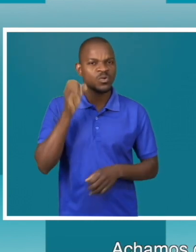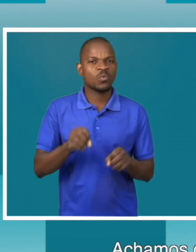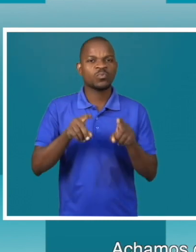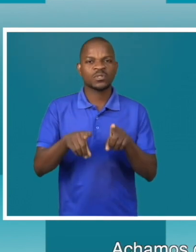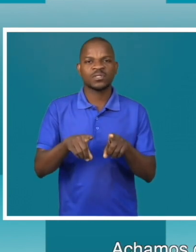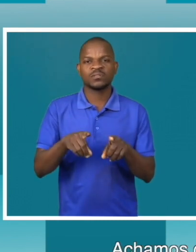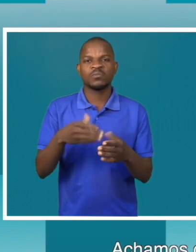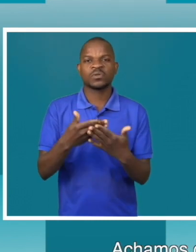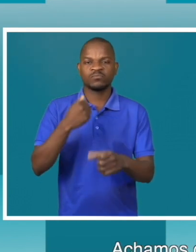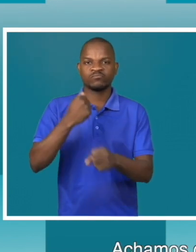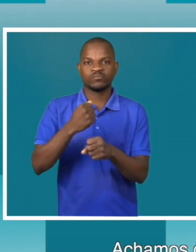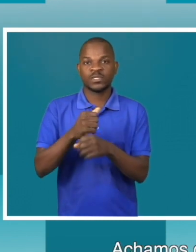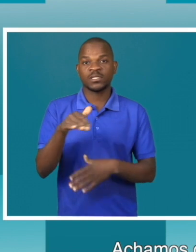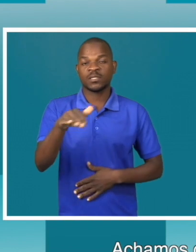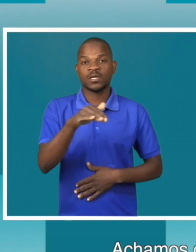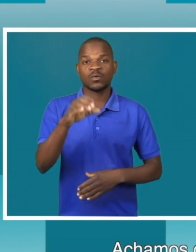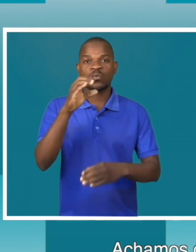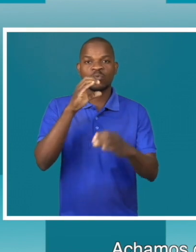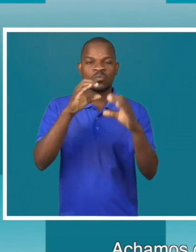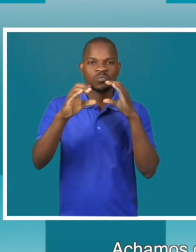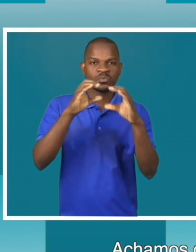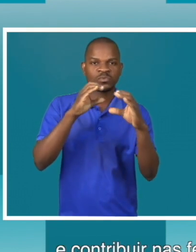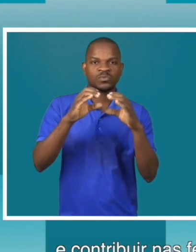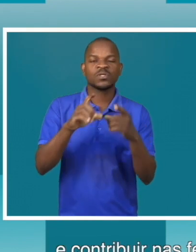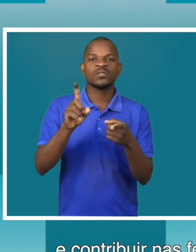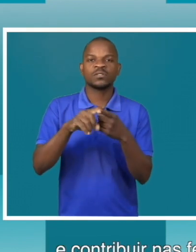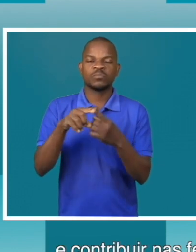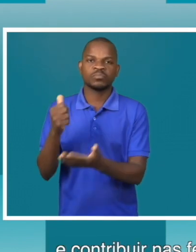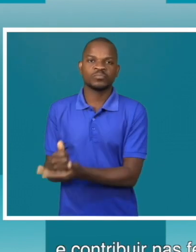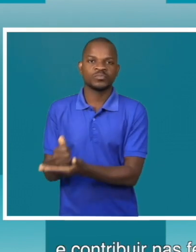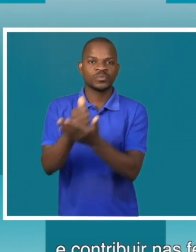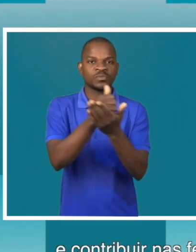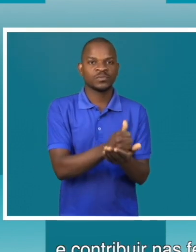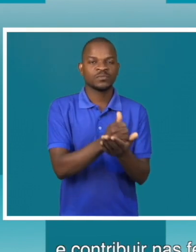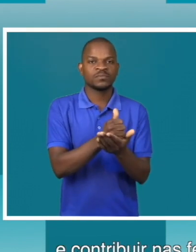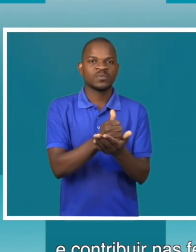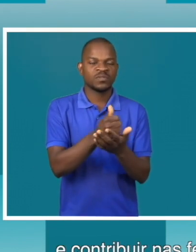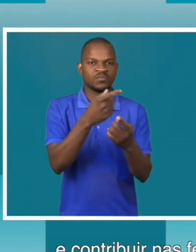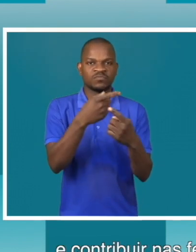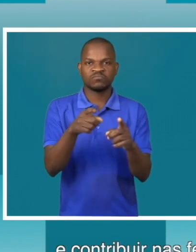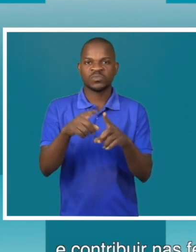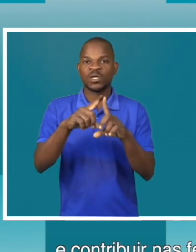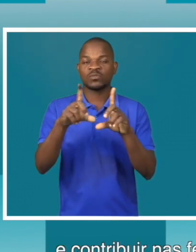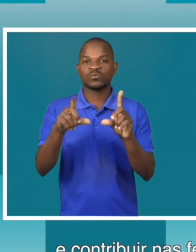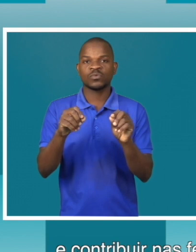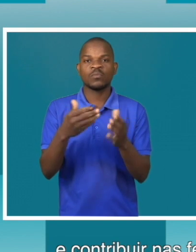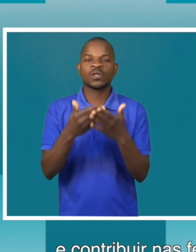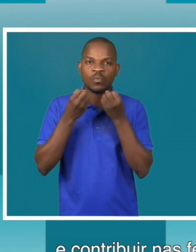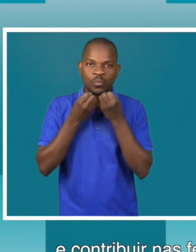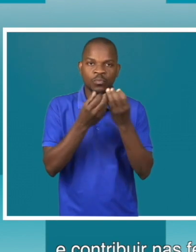oportunidade de trabalhar na parte da comunicação e contribuir às ferramentas que existem no país para